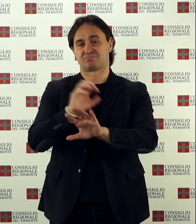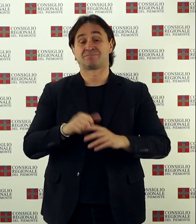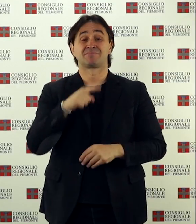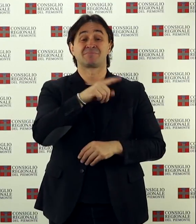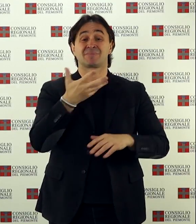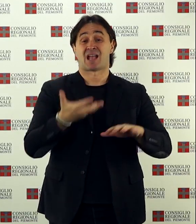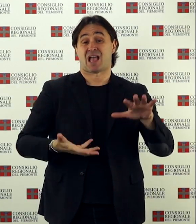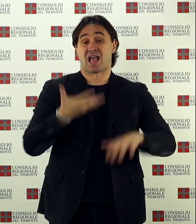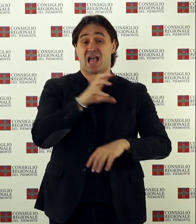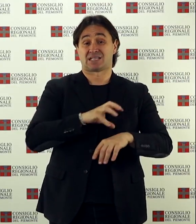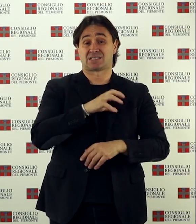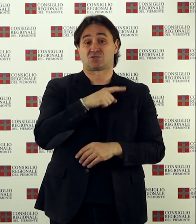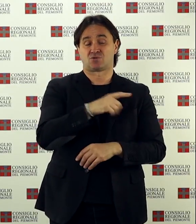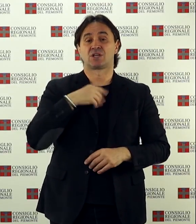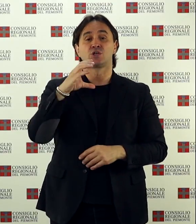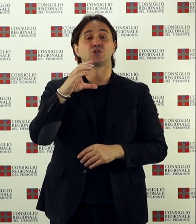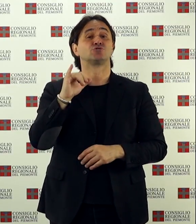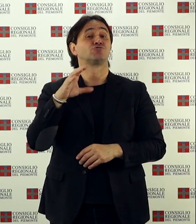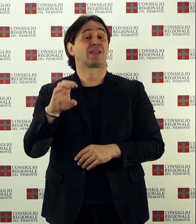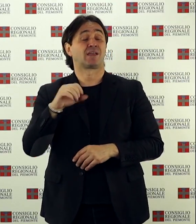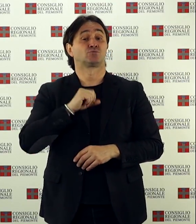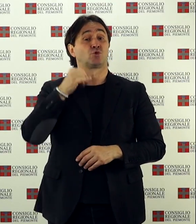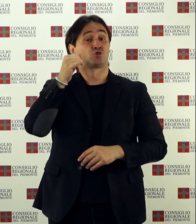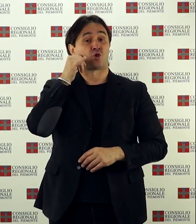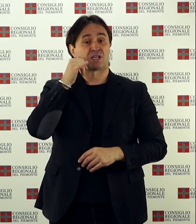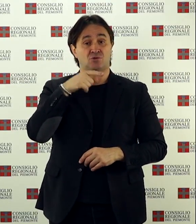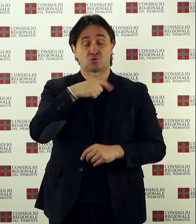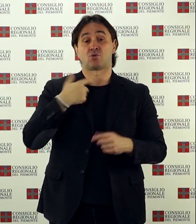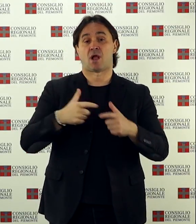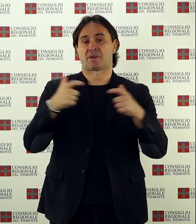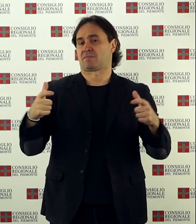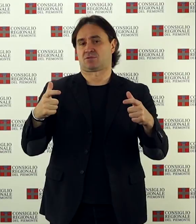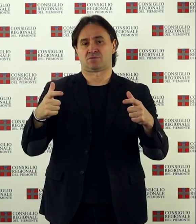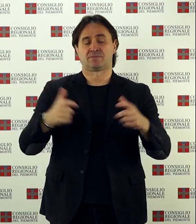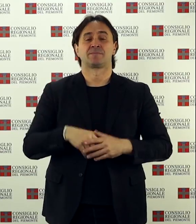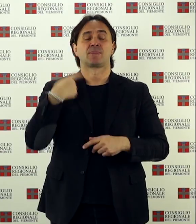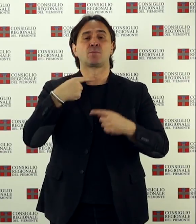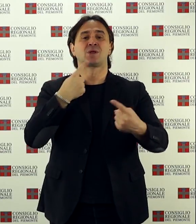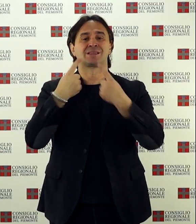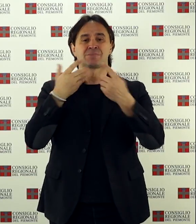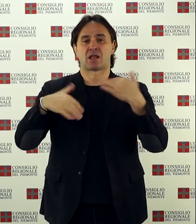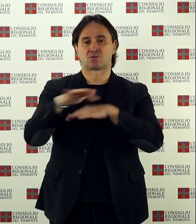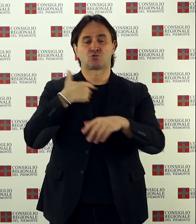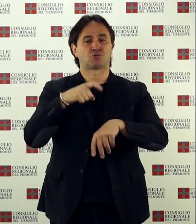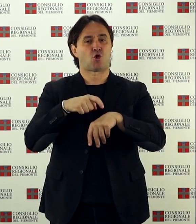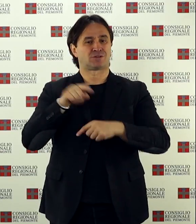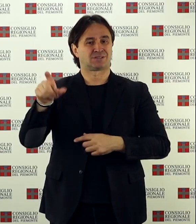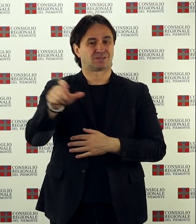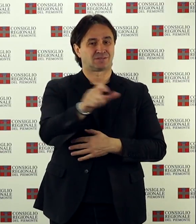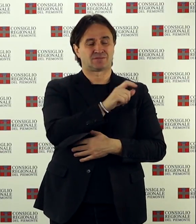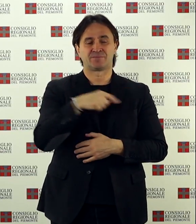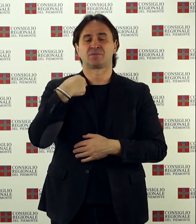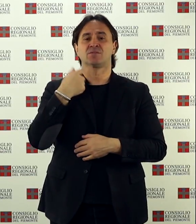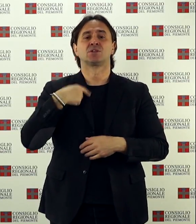L'assessora ha escluso un ampliamento del CIE di Torino. Nel dibattito sono intervenuti tutti i gruppi consigliari, con le conclusioni del